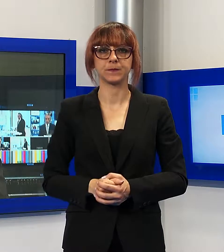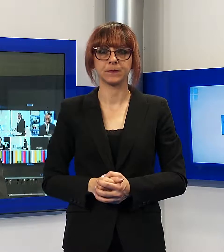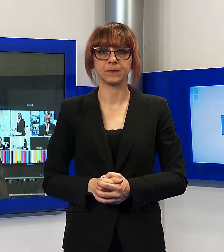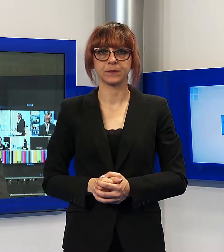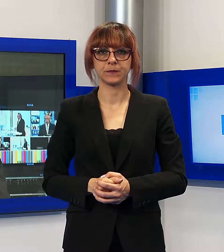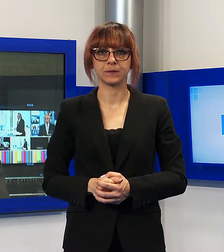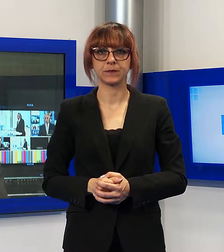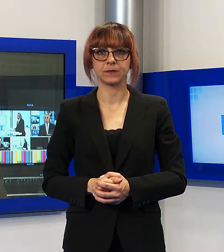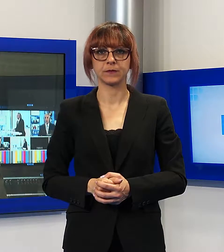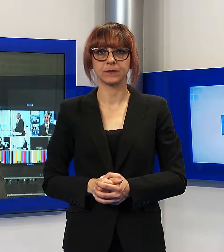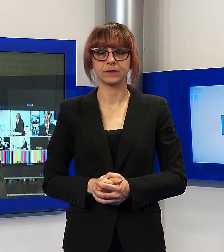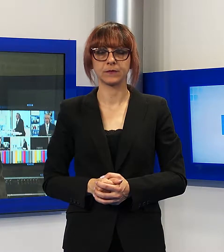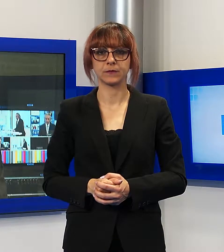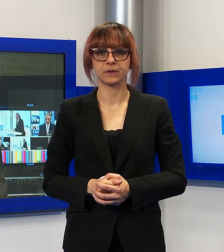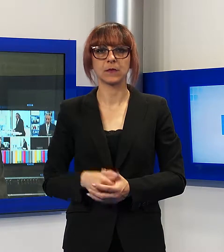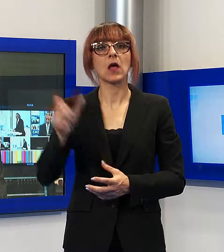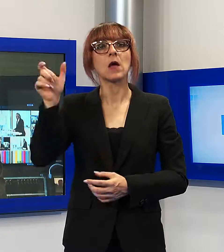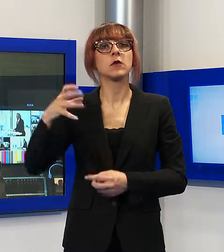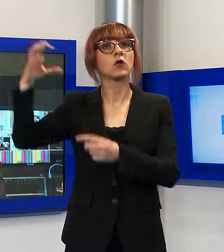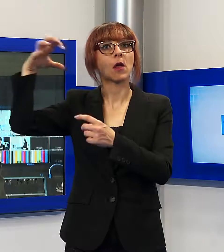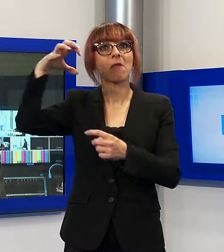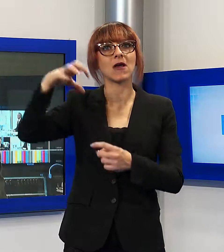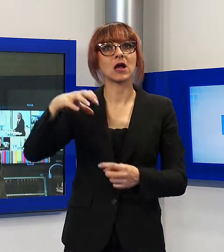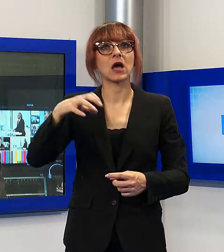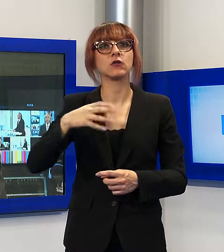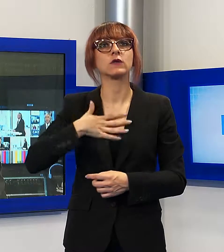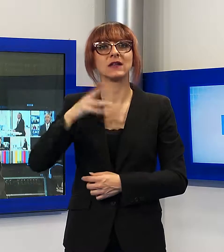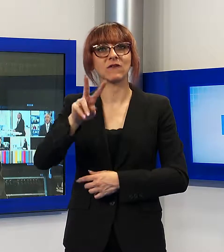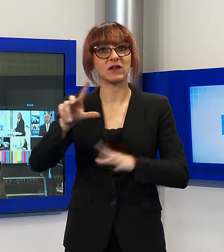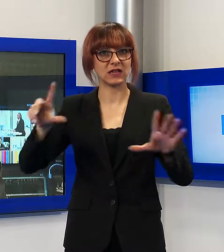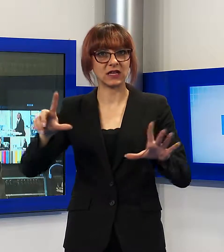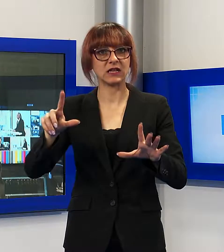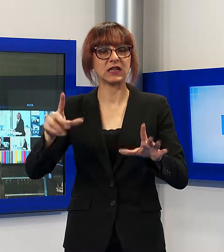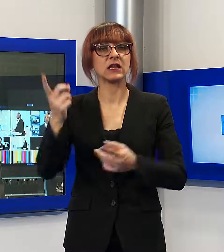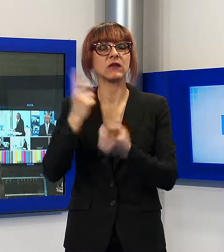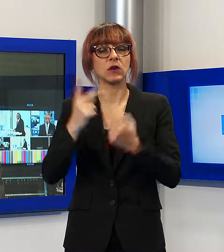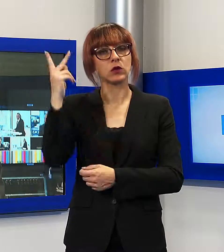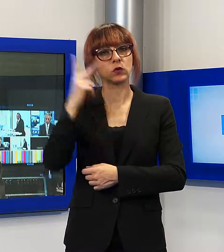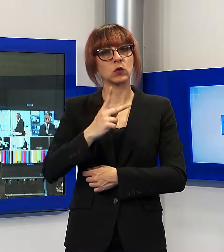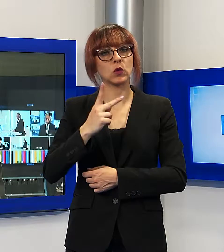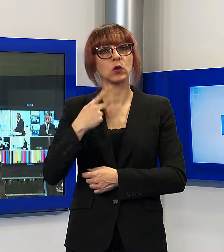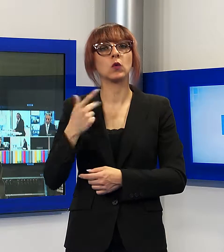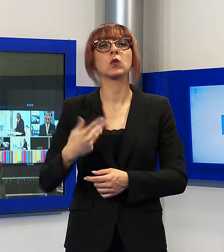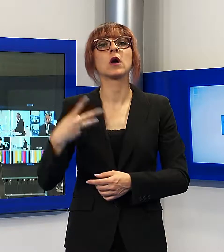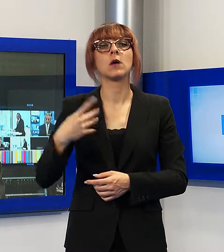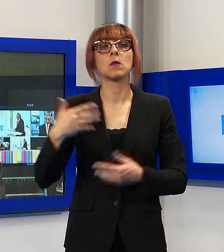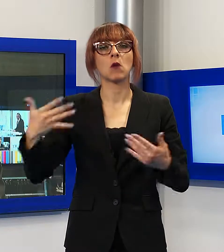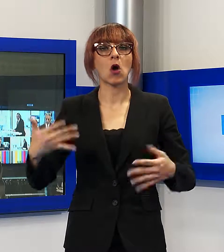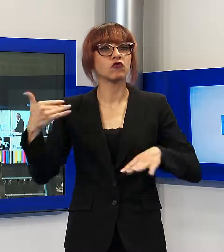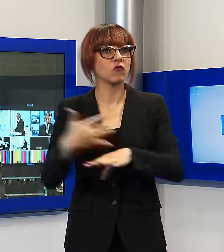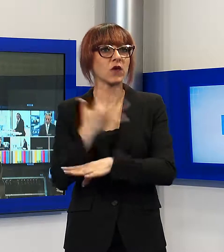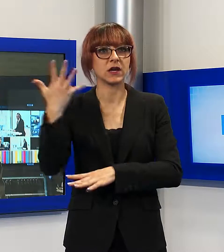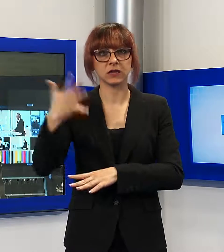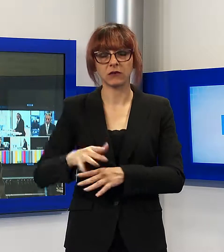La paracadutista 27enne originale di Lucca è rimasta gravemente ferita. Nella giornata di martedì a Carpegna